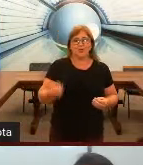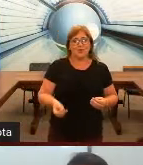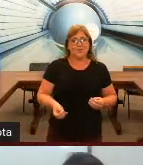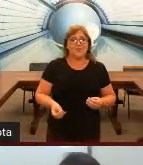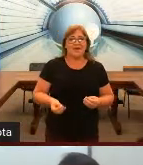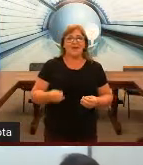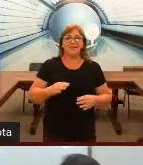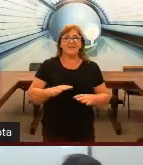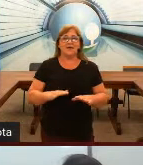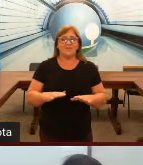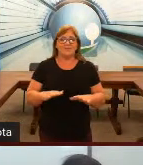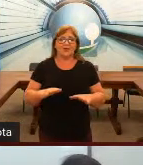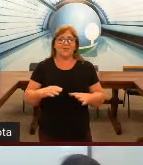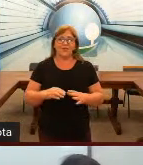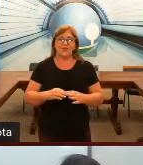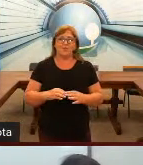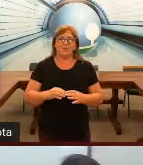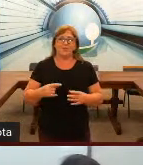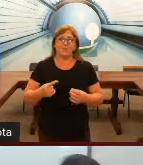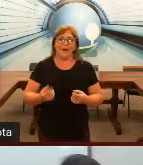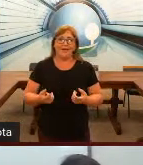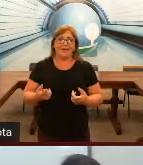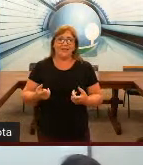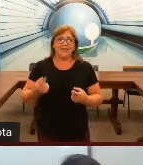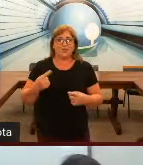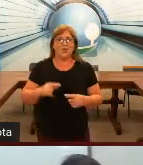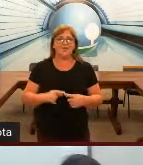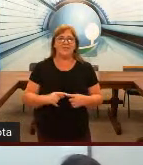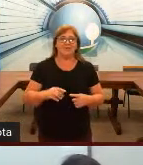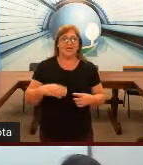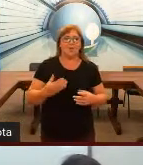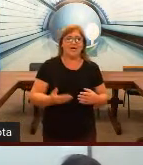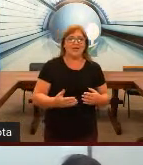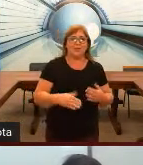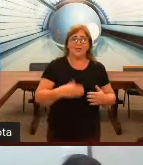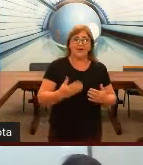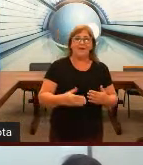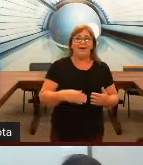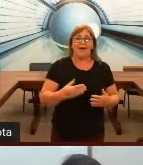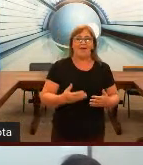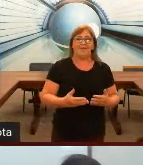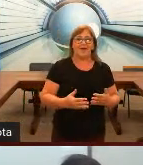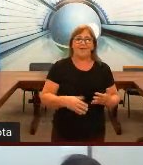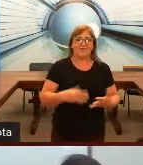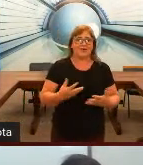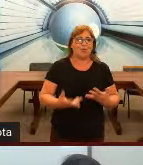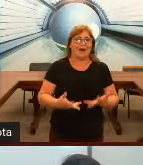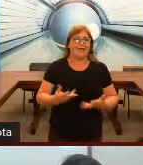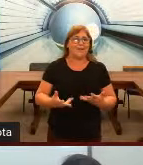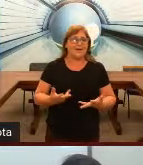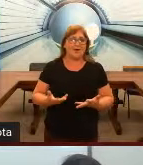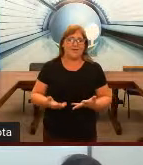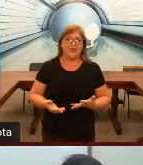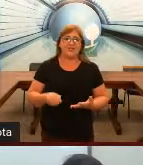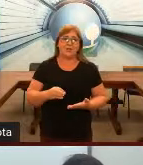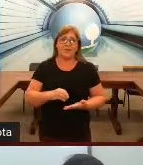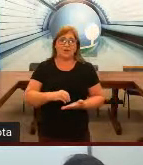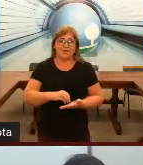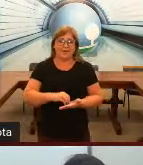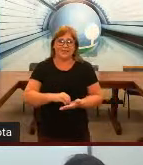surdos, eles não são filhos de pais surdos. Então, geralmente, a maioria, o pai e a mãe são ouvintes. Então, o que que acontece?